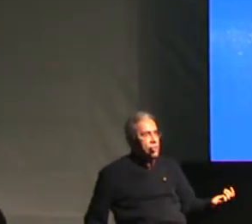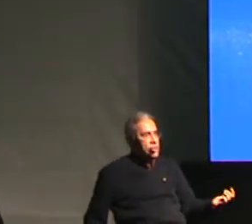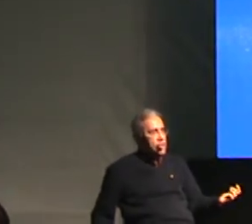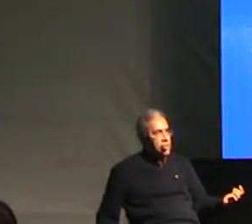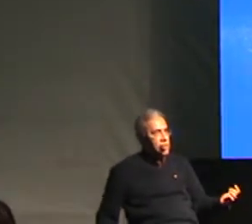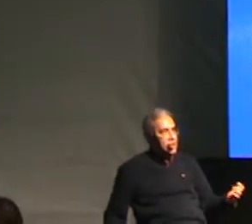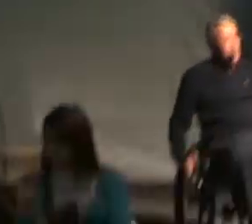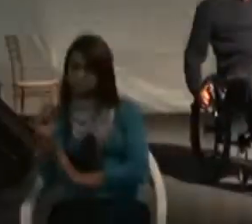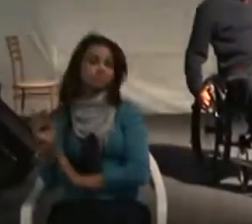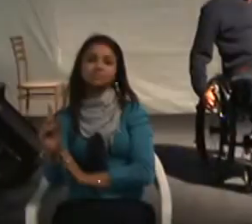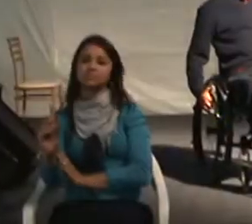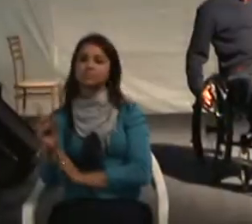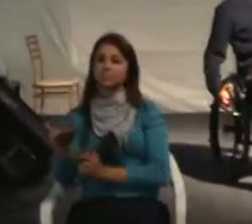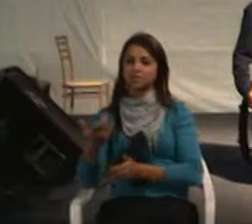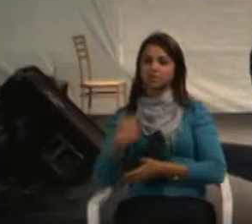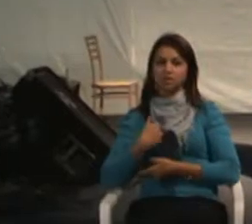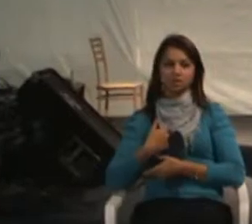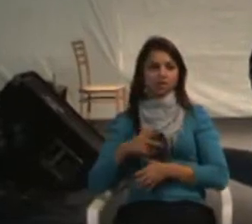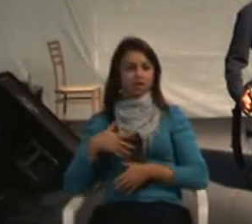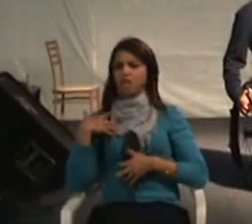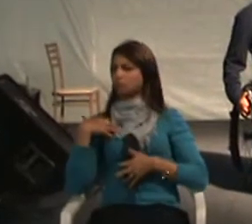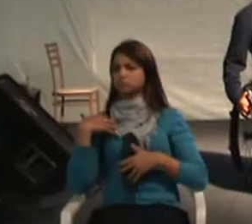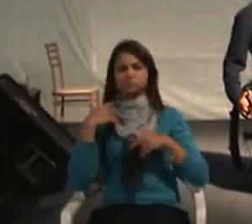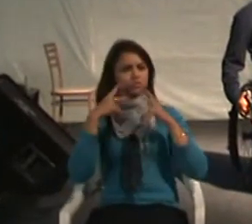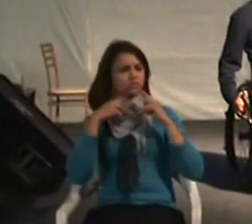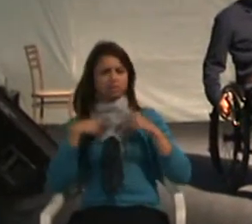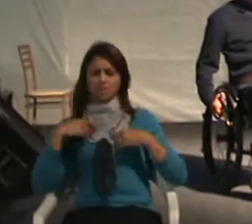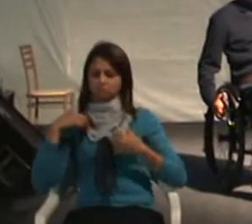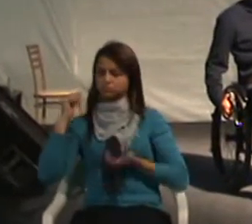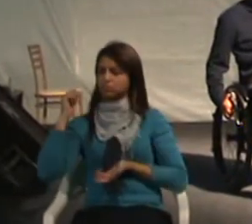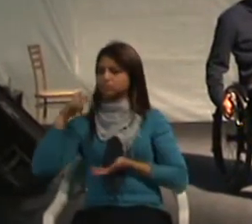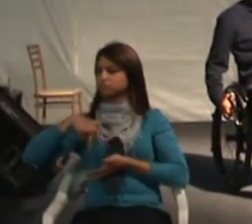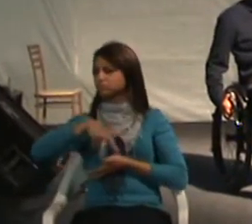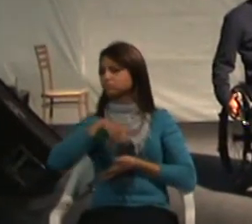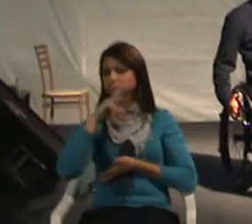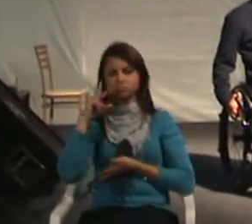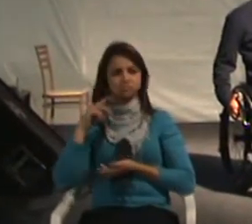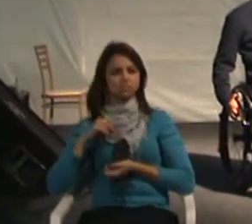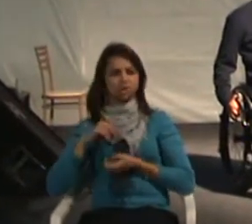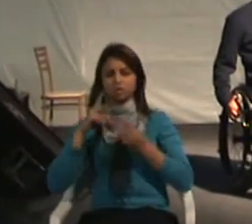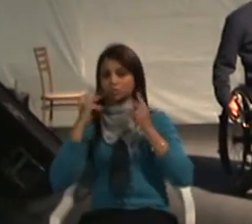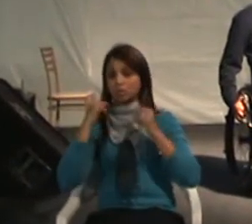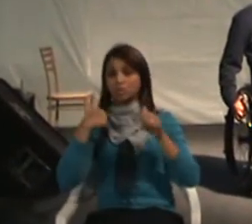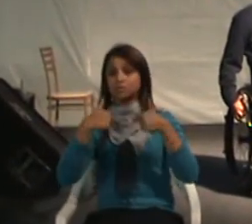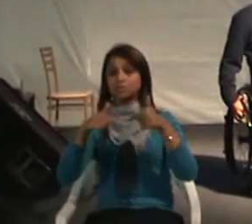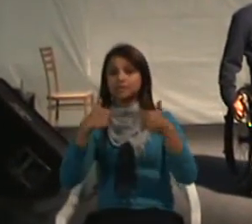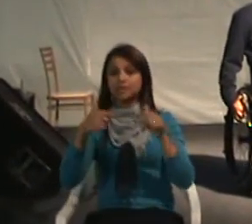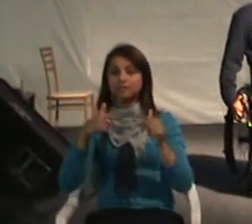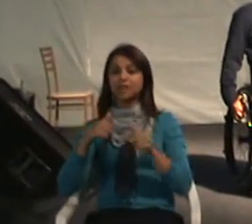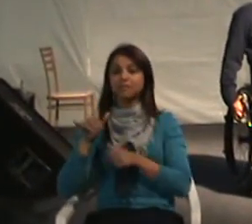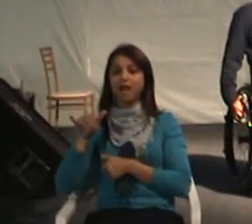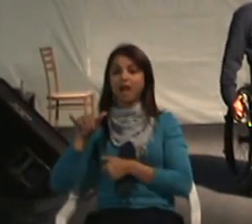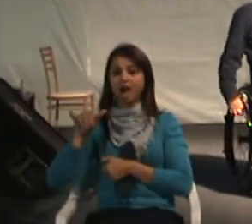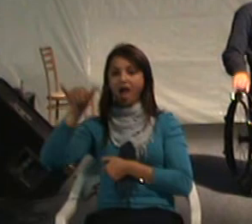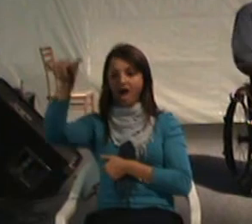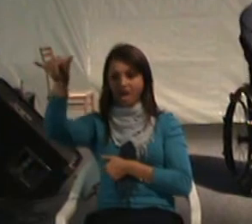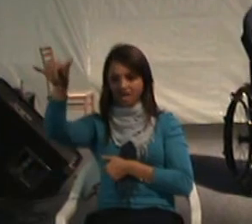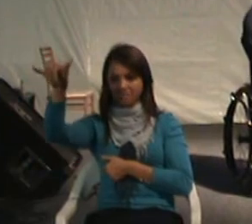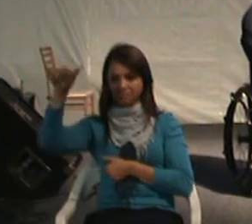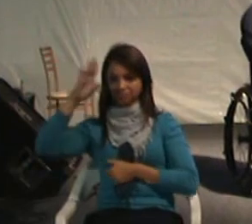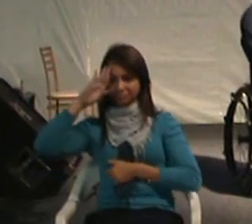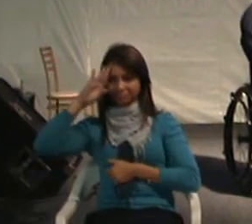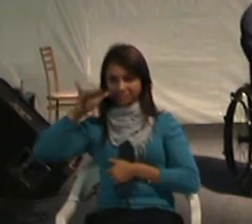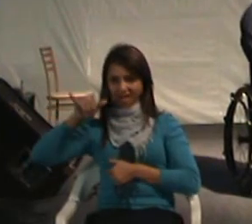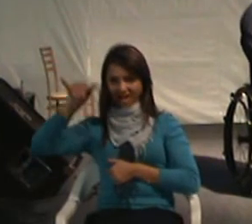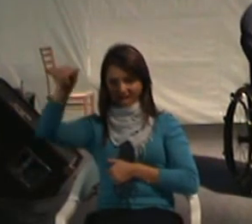pessoa com deficiência. Tinha uma atividade na Força Aérea Brasileira. Nunca